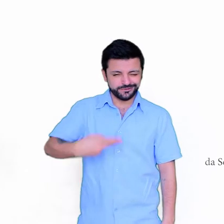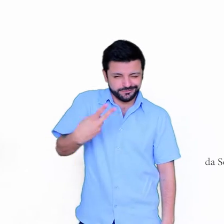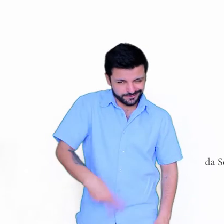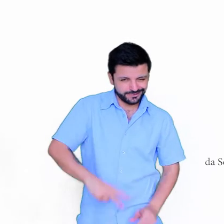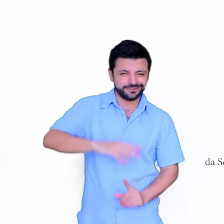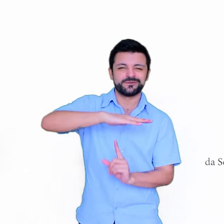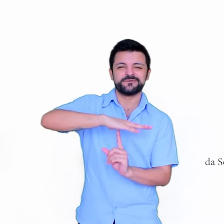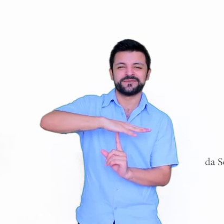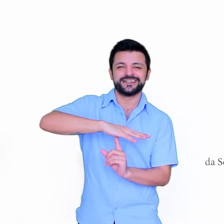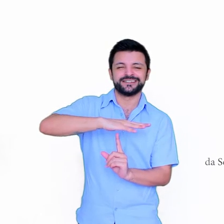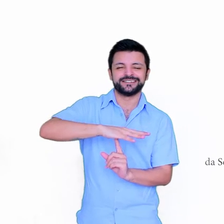Paraná.